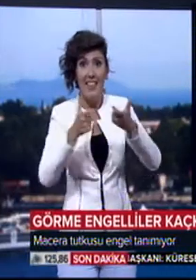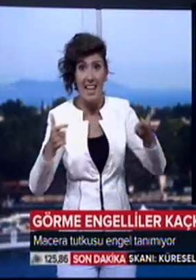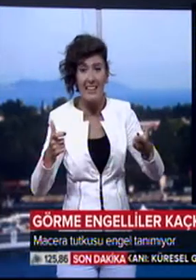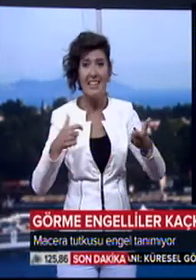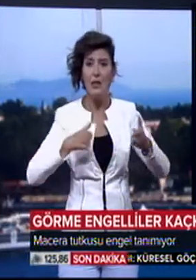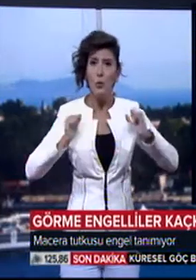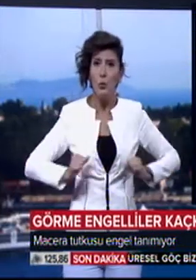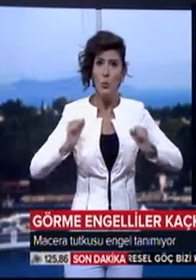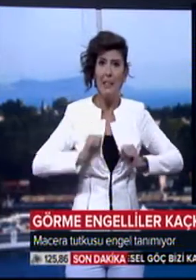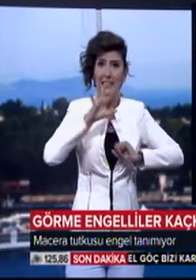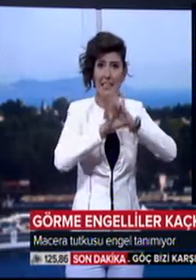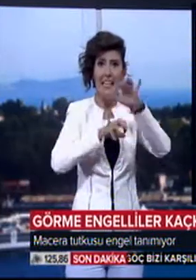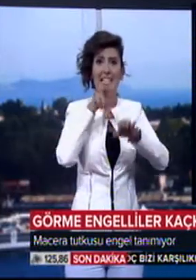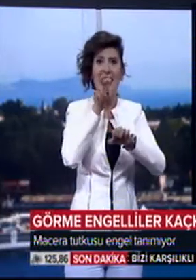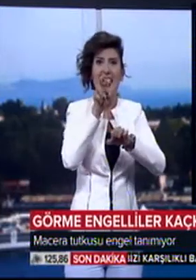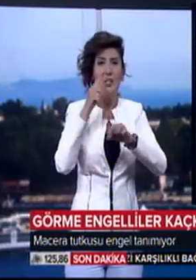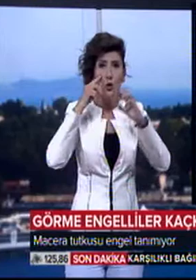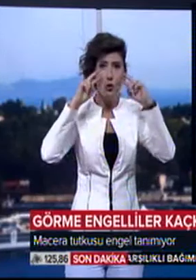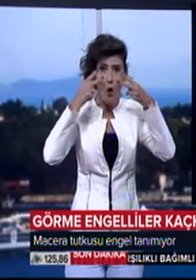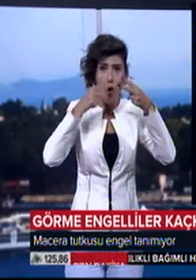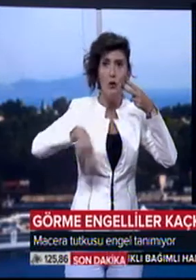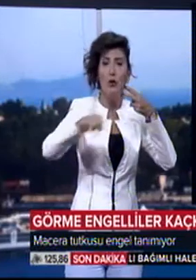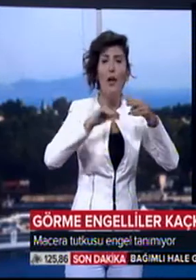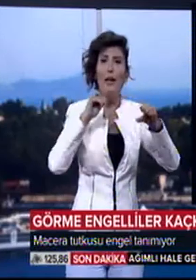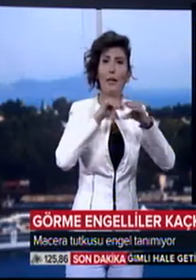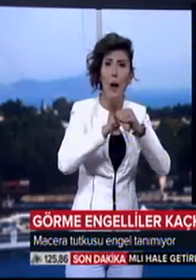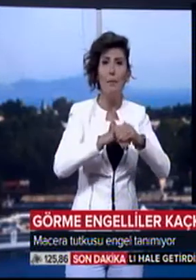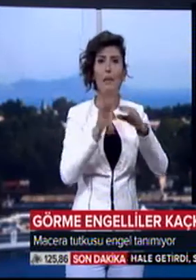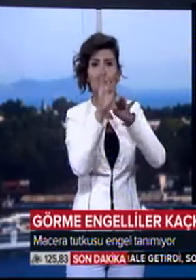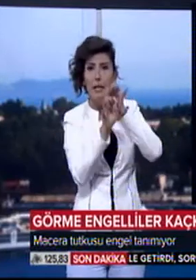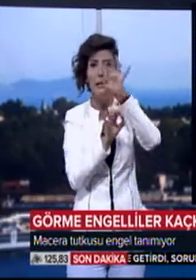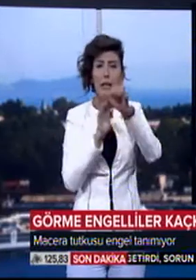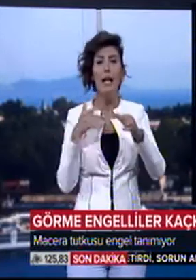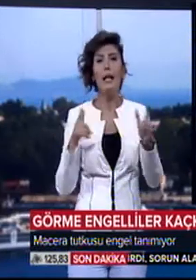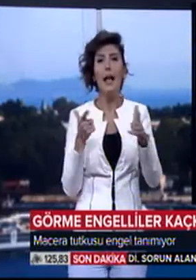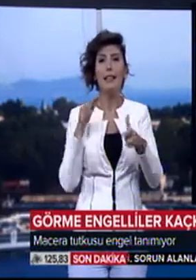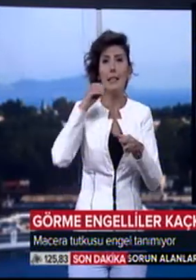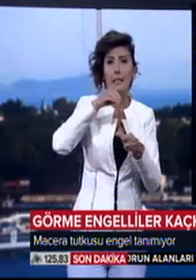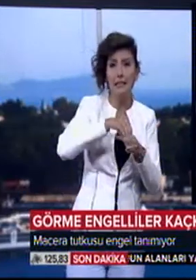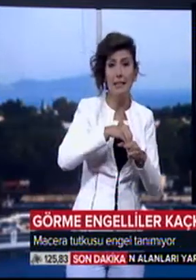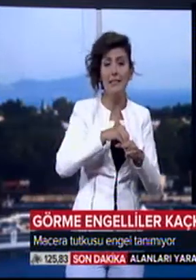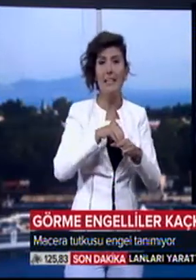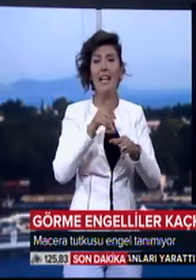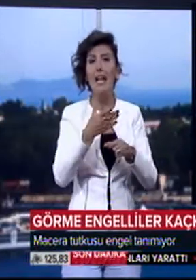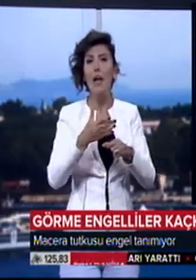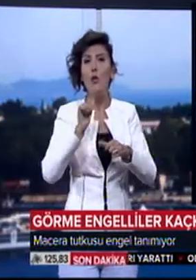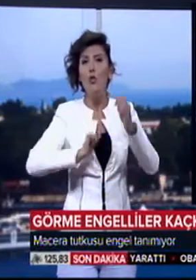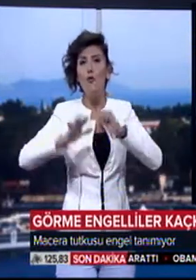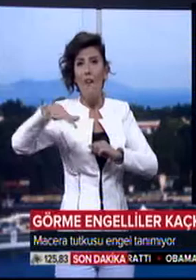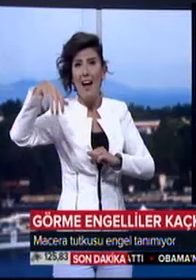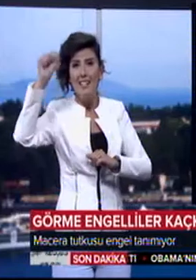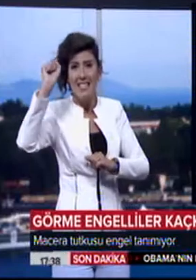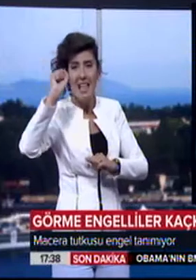8 görme engelli kamp ve zirve tırmanışı etkinliğine katıldı. Karadeniz Teknik Üniversitesi ile Yusuf Elikay makamlarının